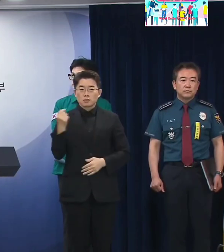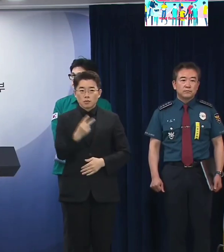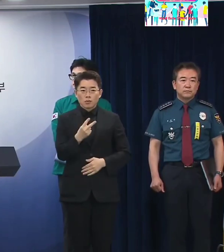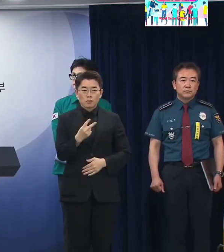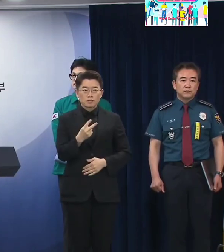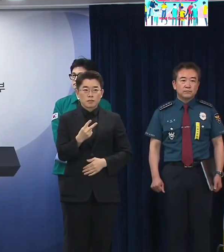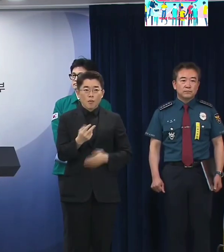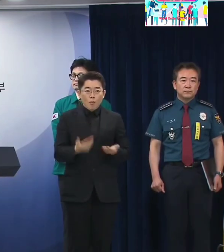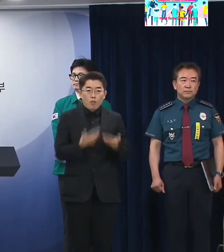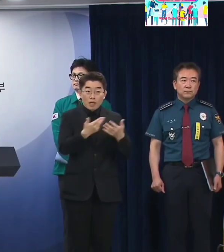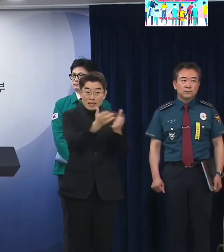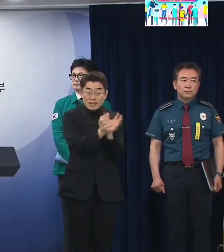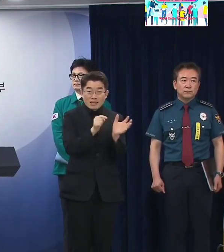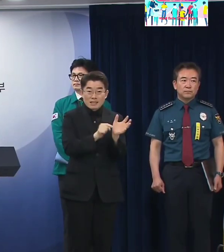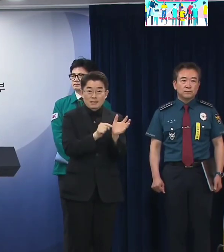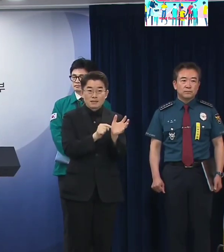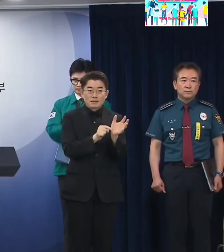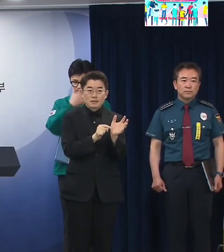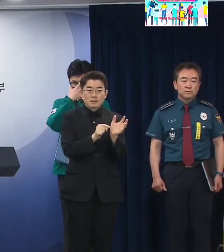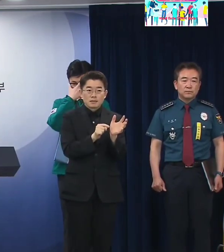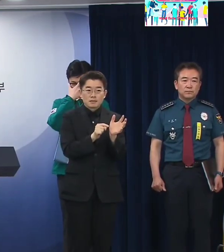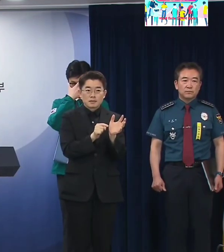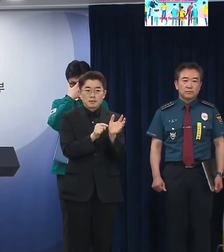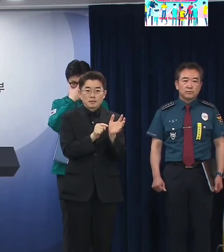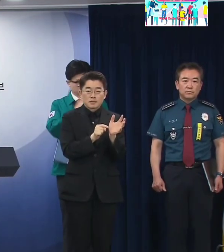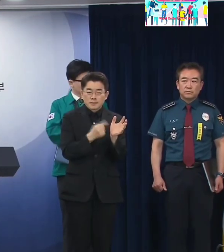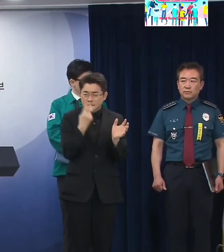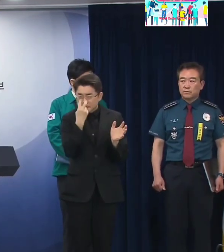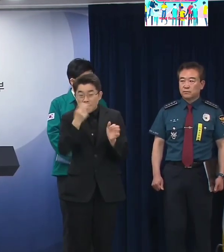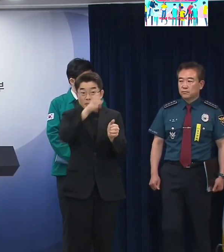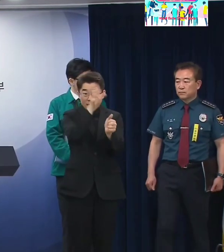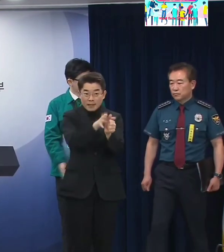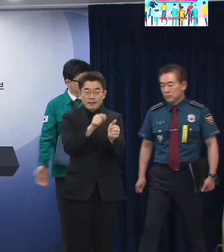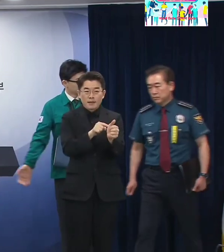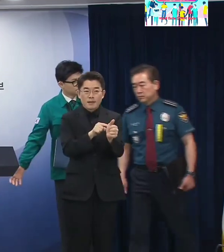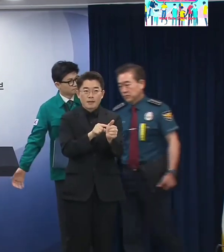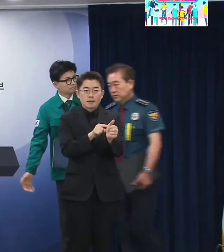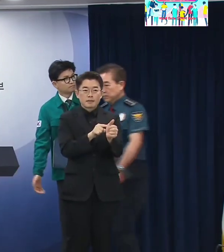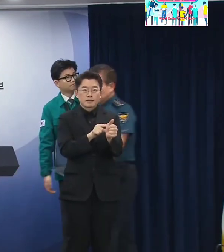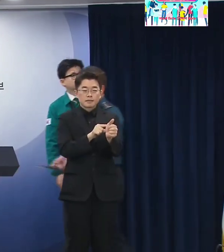대해서도 활성화 방안이 따로 있는 건지도 설명 부탁드립니다